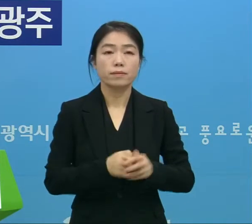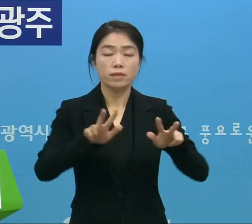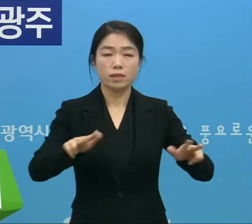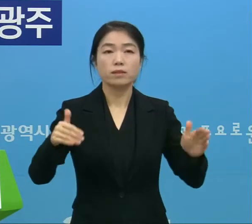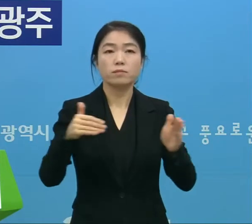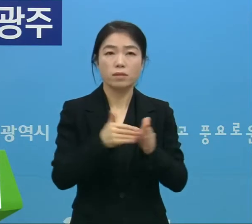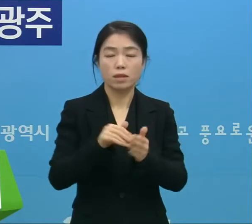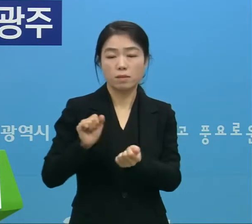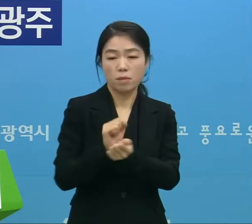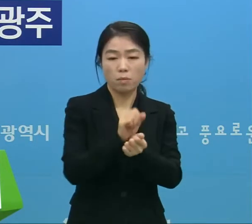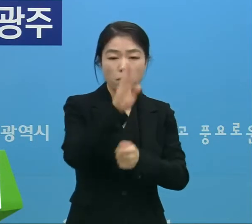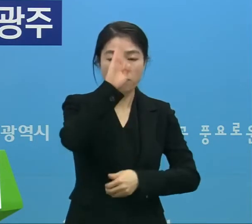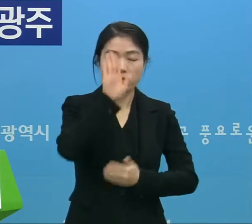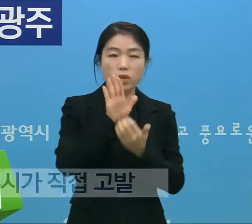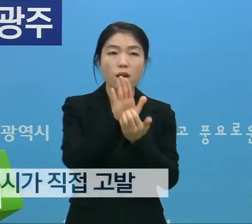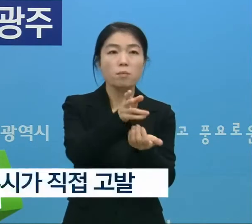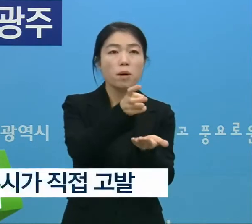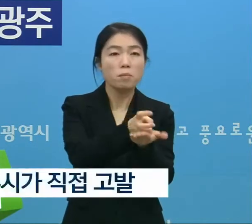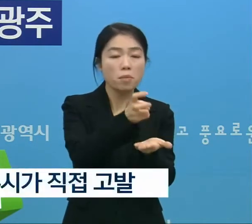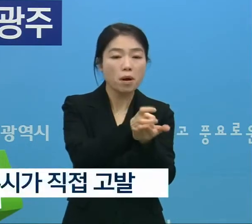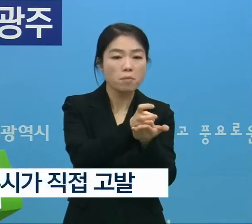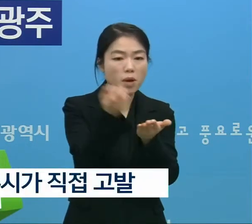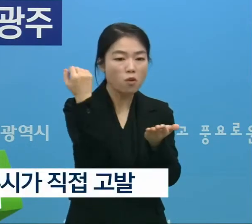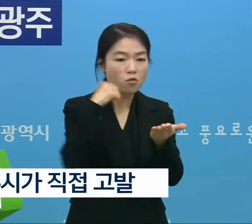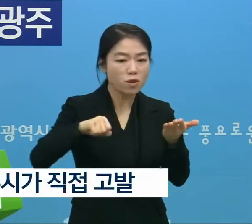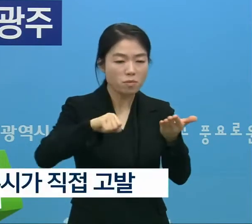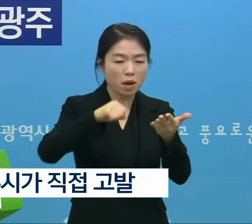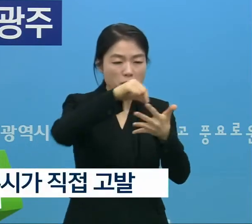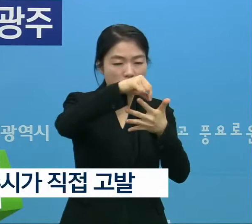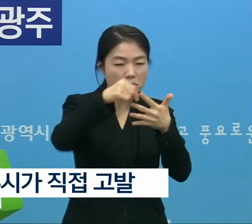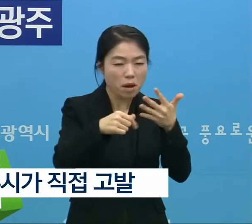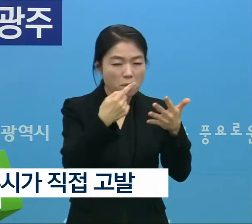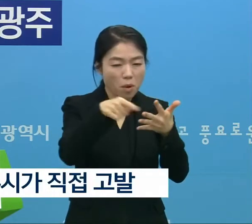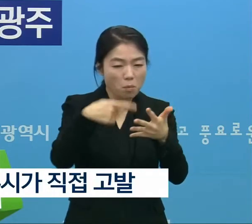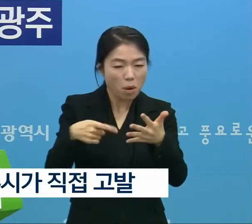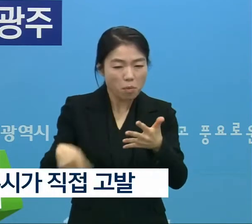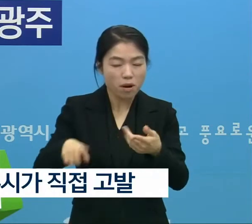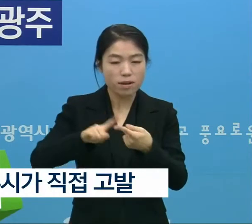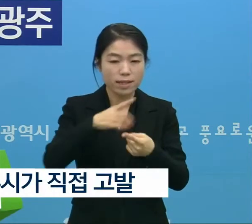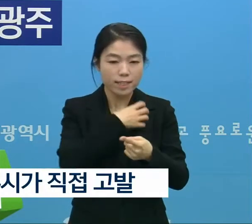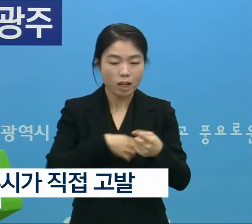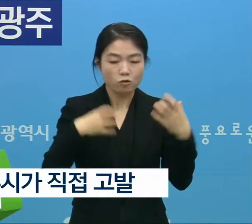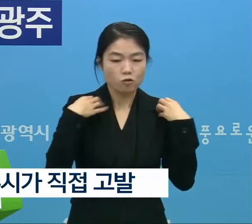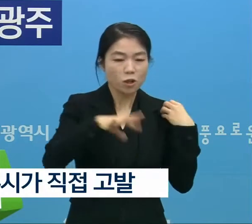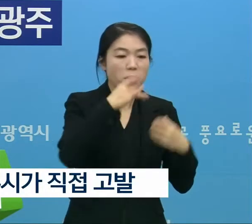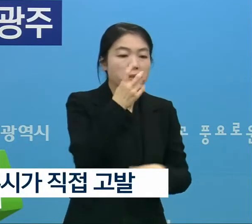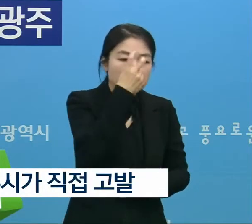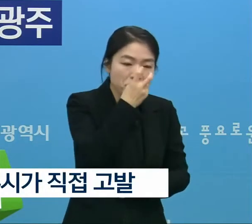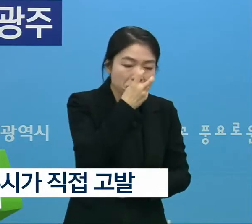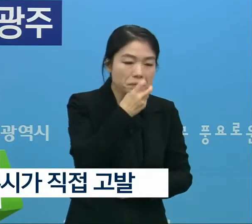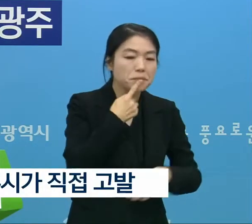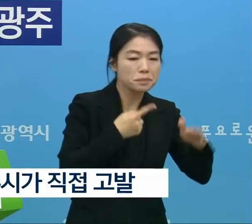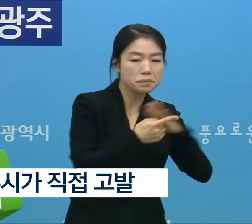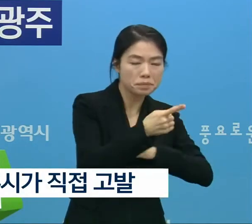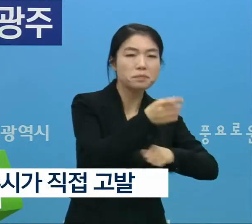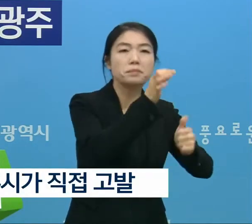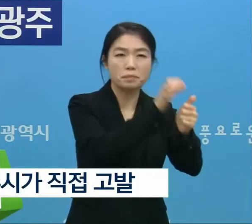그동안은 감염병예방법 등의 입안 사항에 대해 구청이 검토하고 조치하였지만